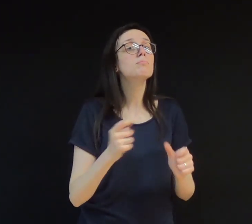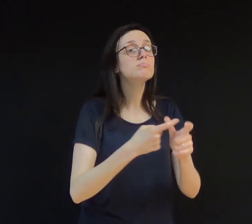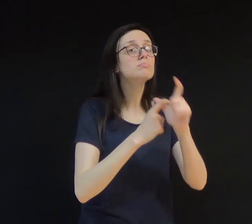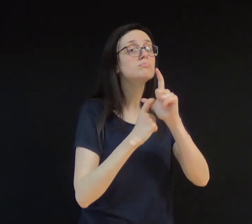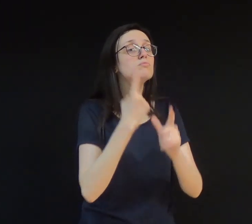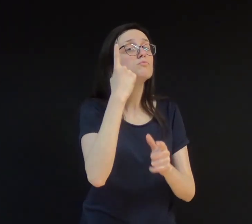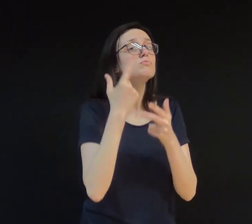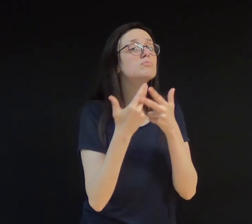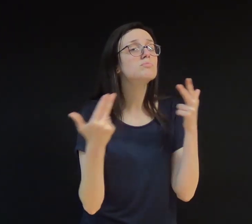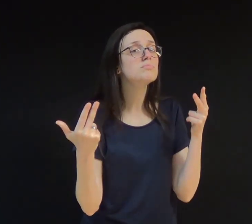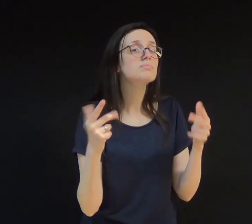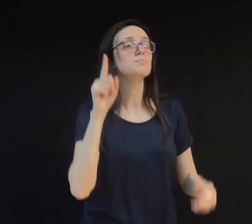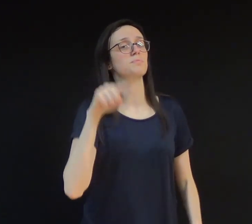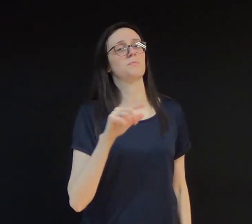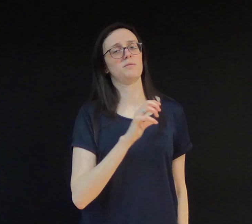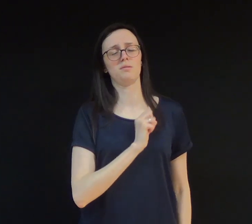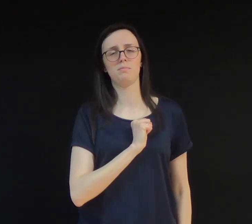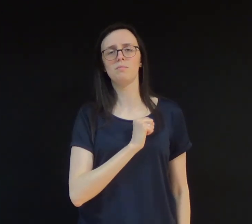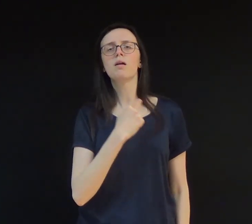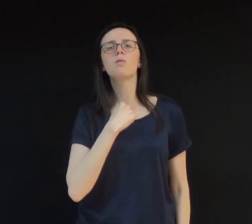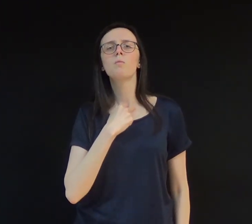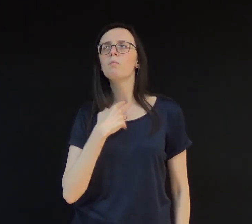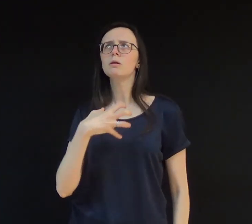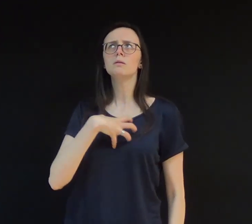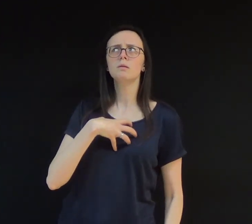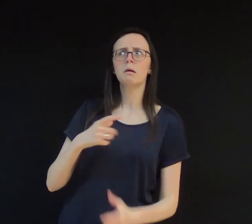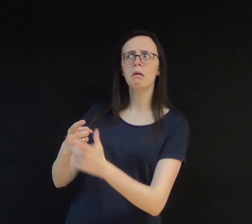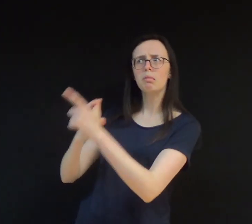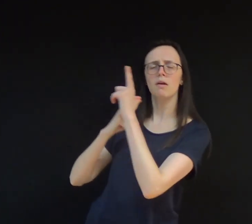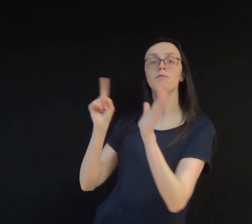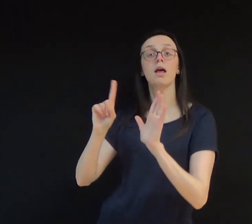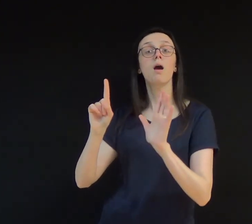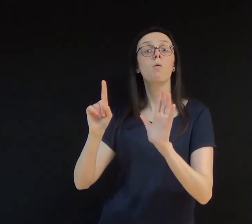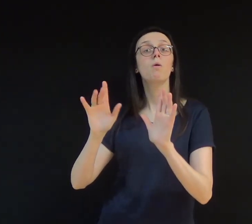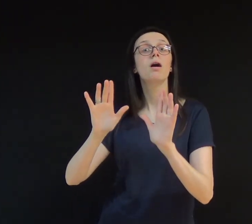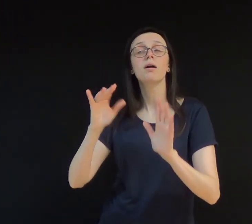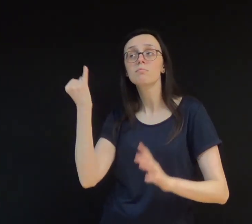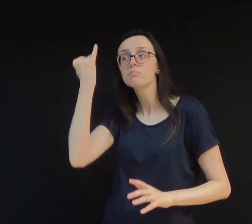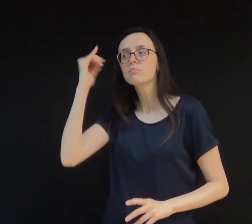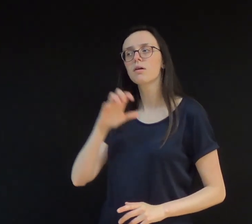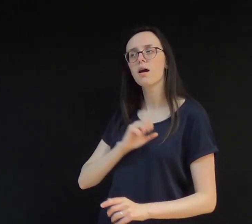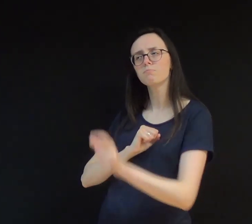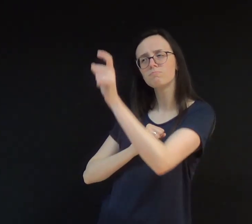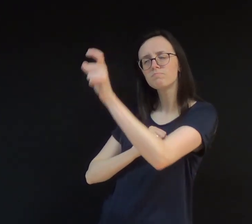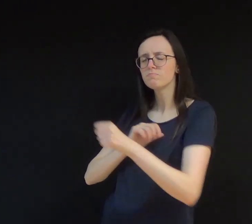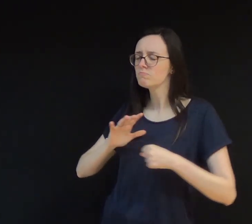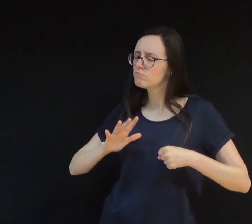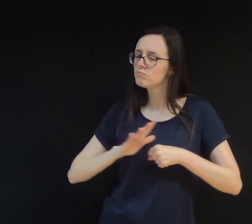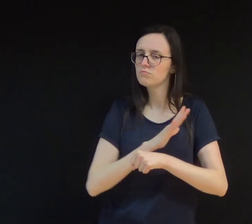Não se sinta em dívida com seu próximo, o homem de todo o seu coração. Vamos lá.